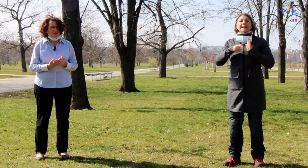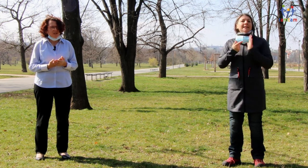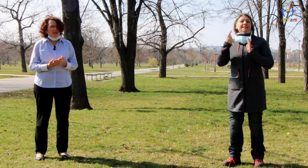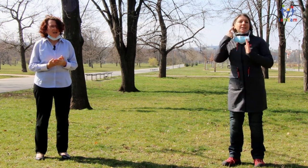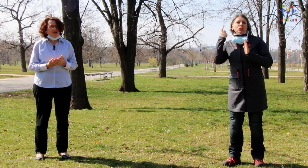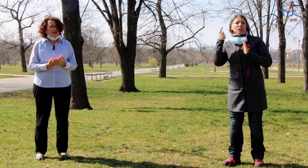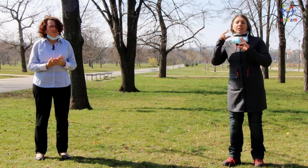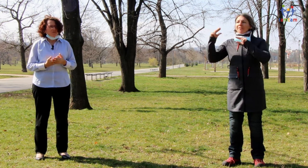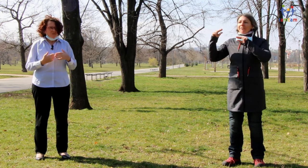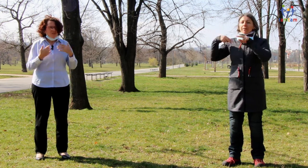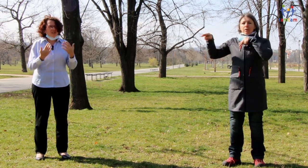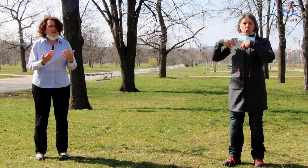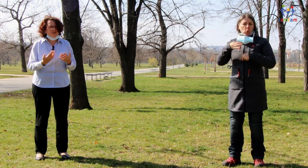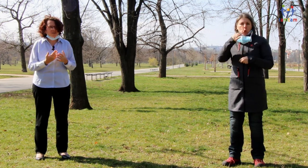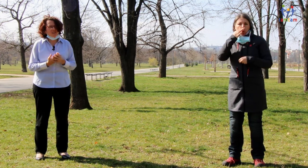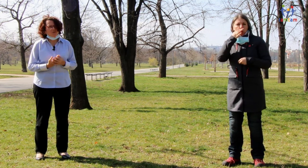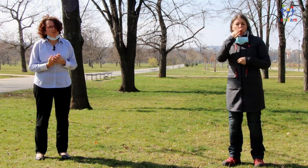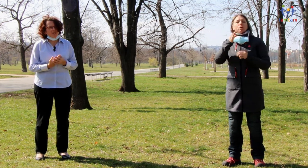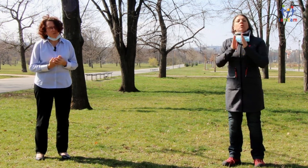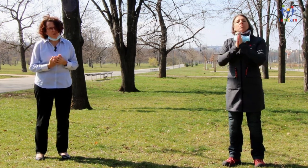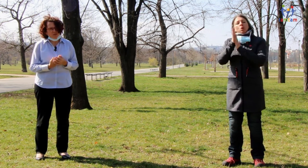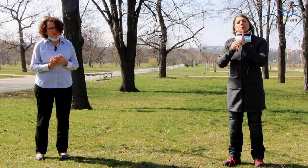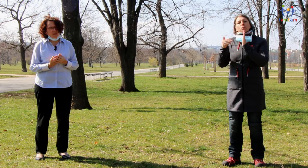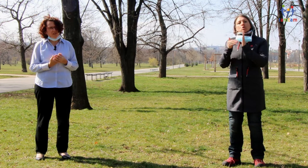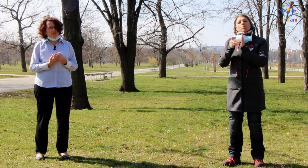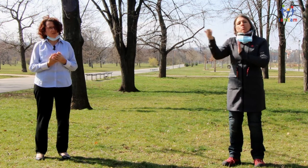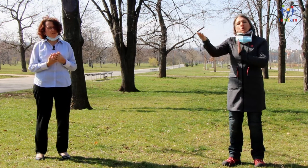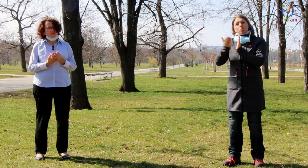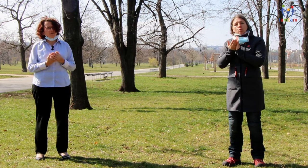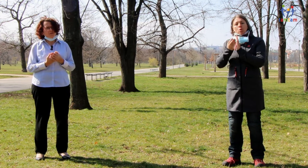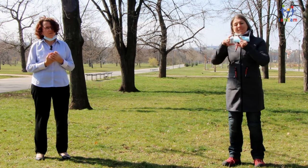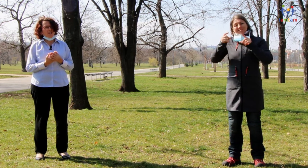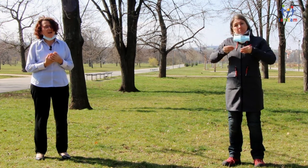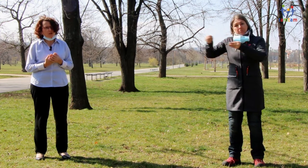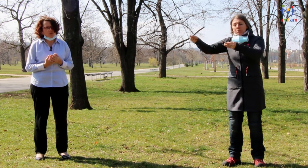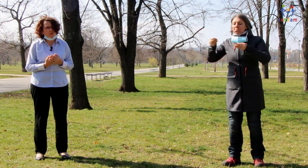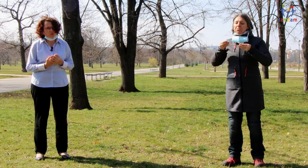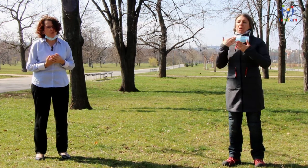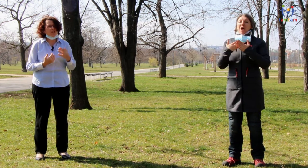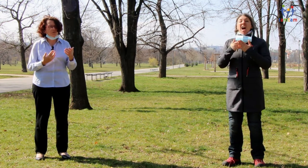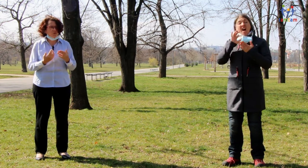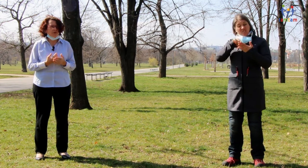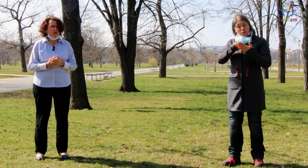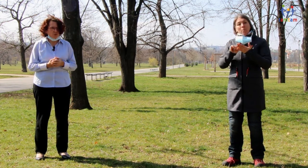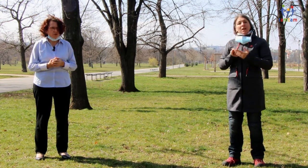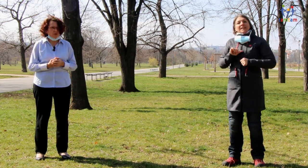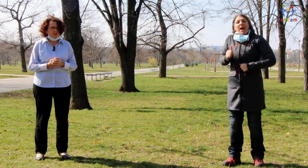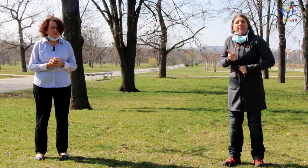a vlastně mít i připravený návrh způsobu, jak spolu budeme komunikovat.